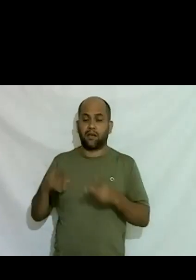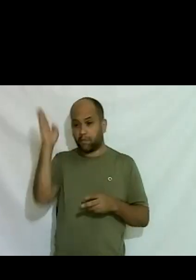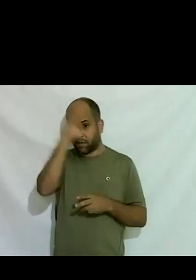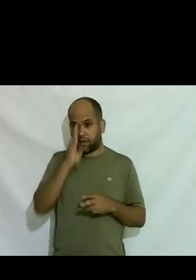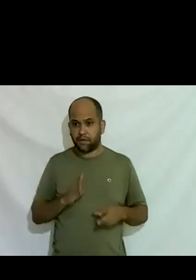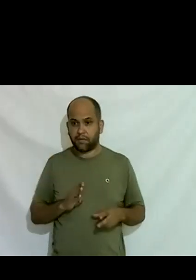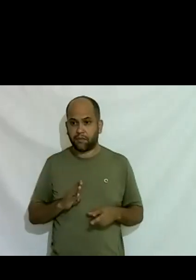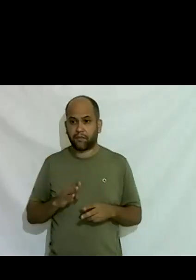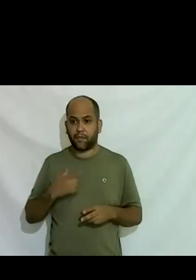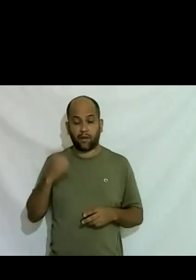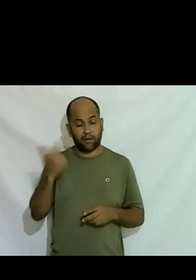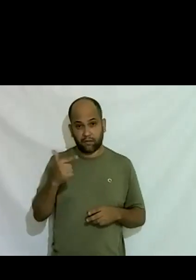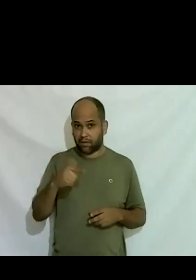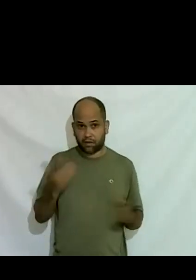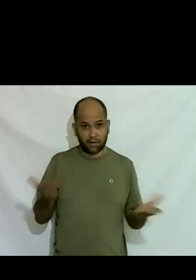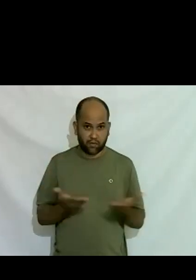eu não estaria nem vivo